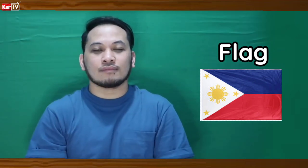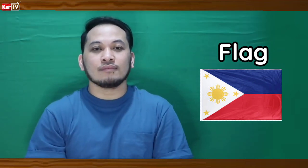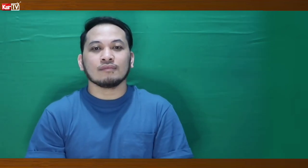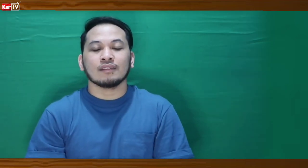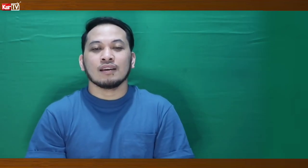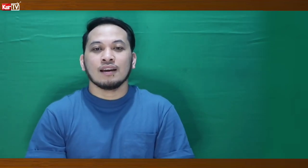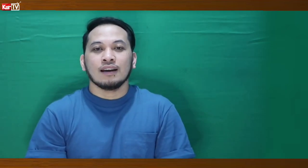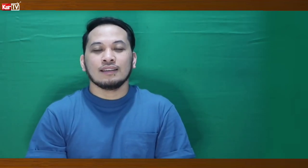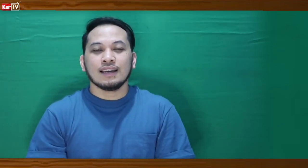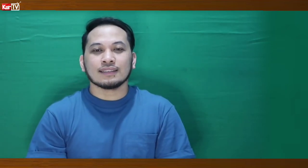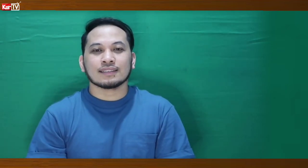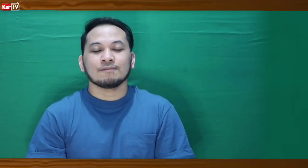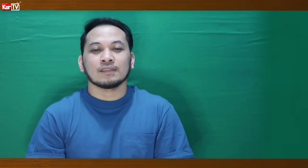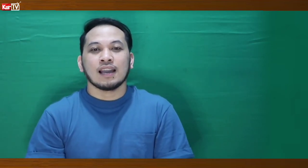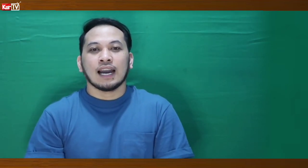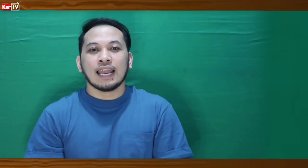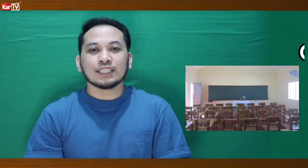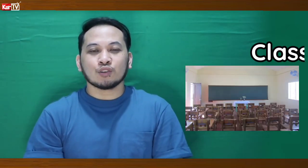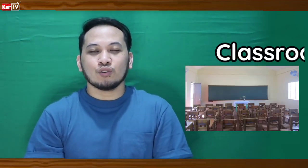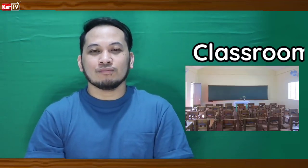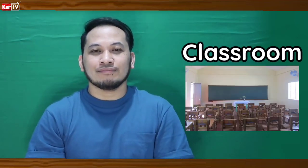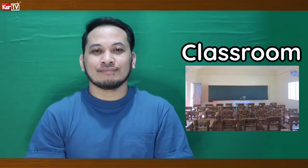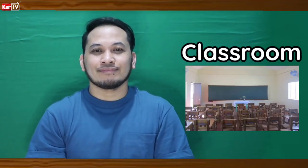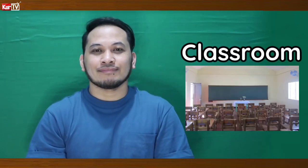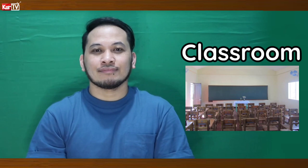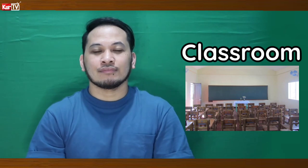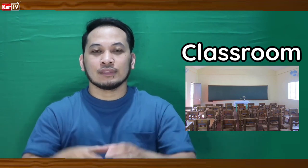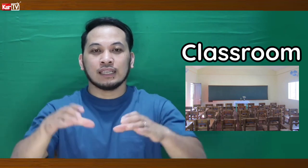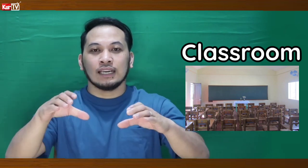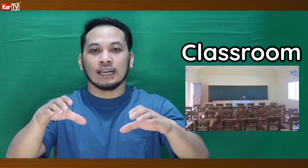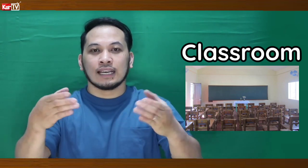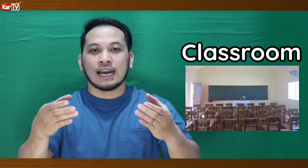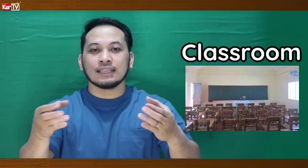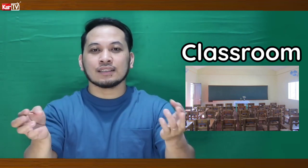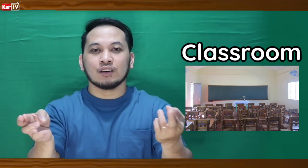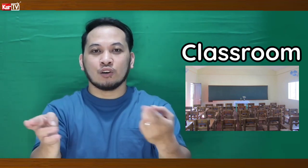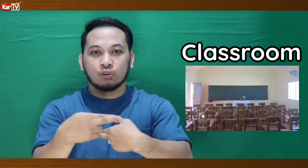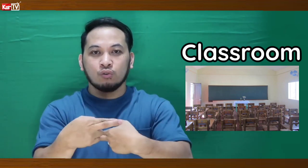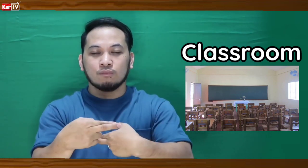Next Classroom Classroom